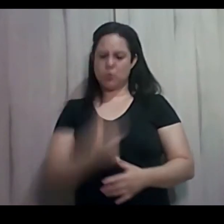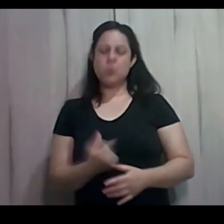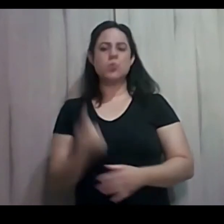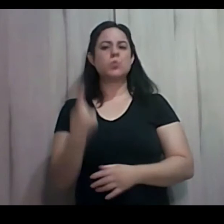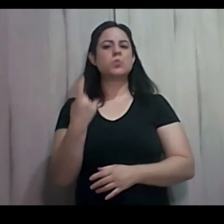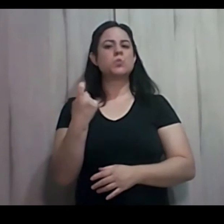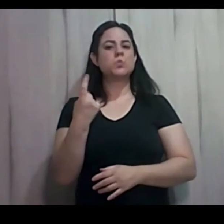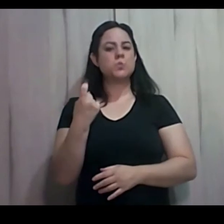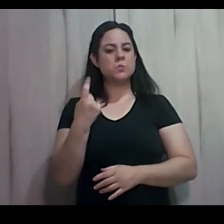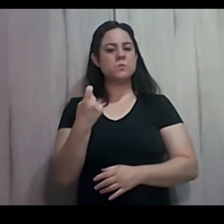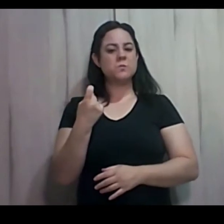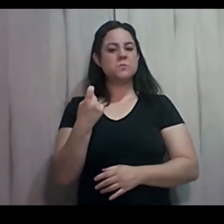eterno.